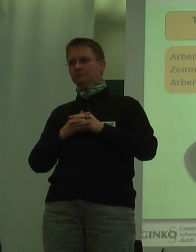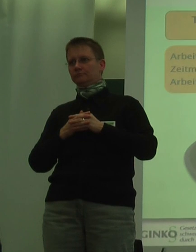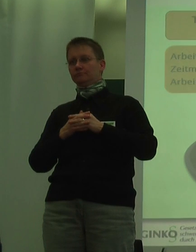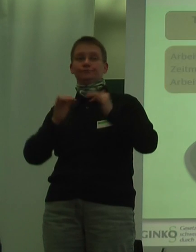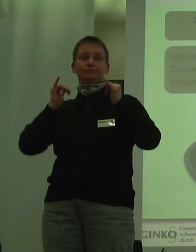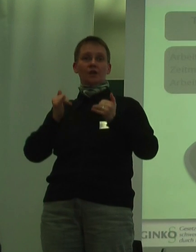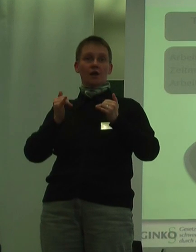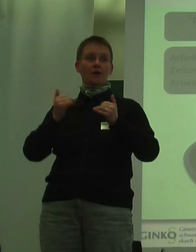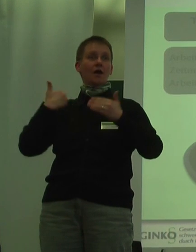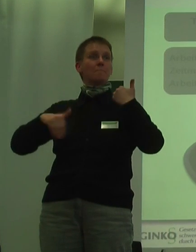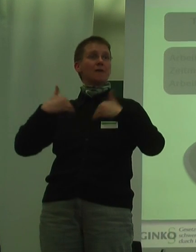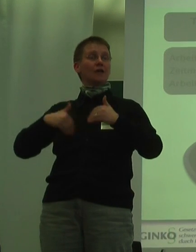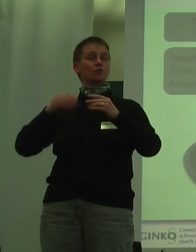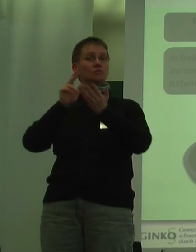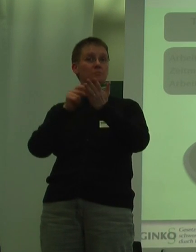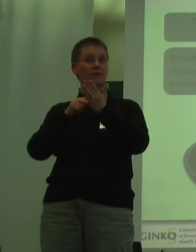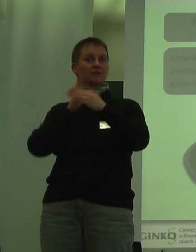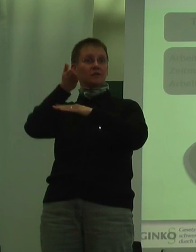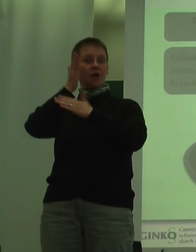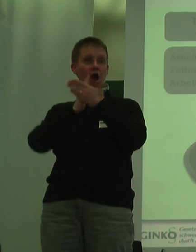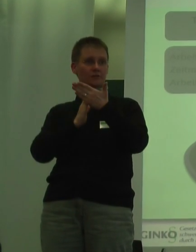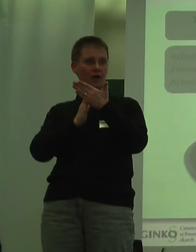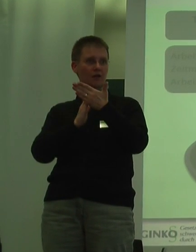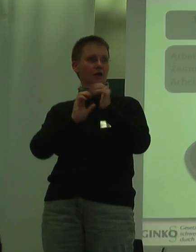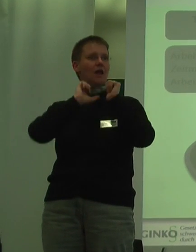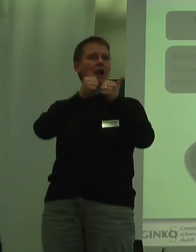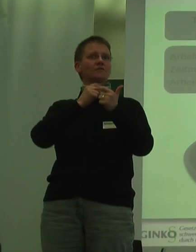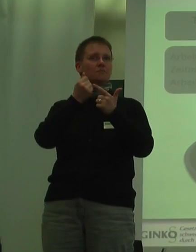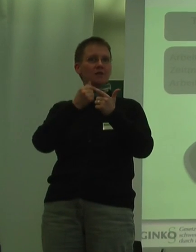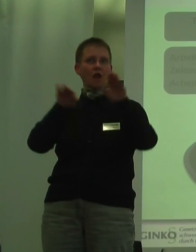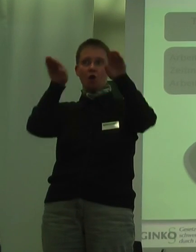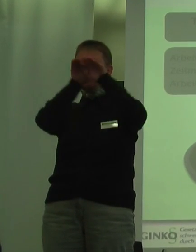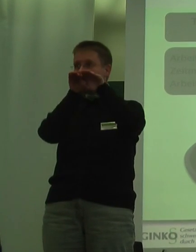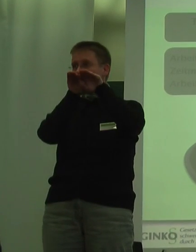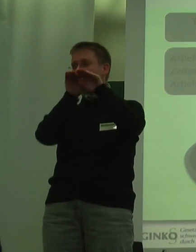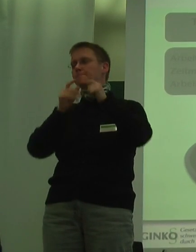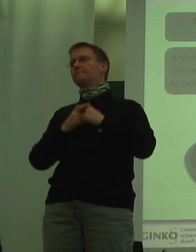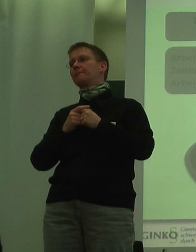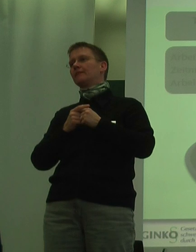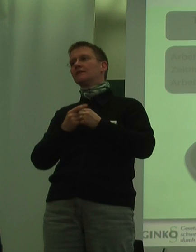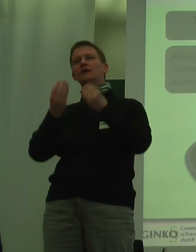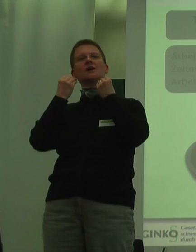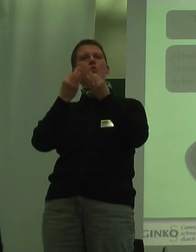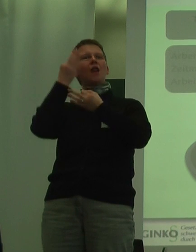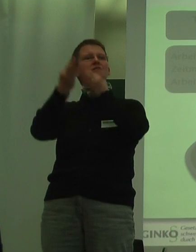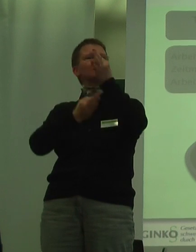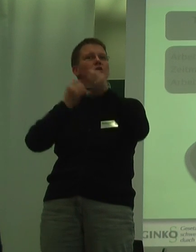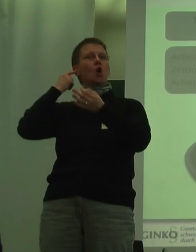Ja, behinderungsgelegte Nachteile können aber nicht nur mit Hilfsmittelfonds geglichen werden. Die Qualifizierung für geschäftigte Mitarbeiter